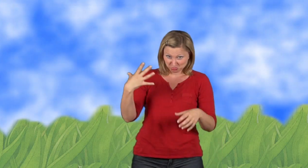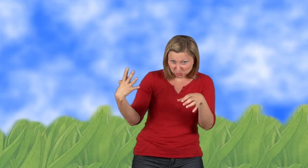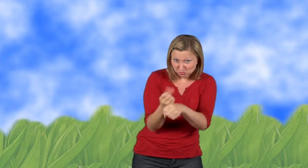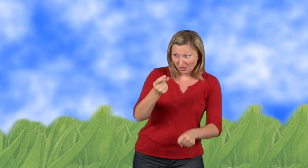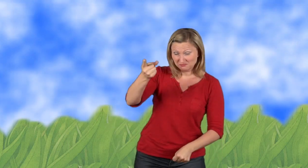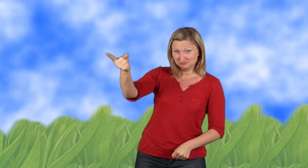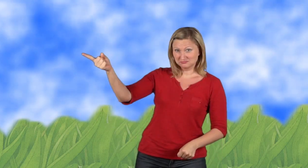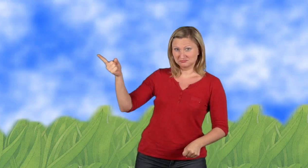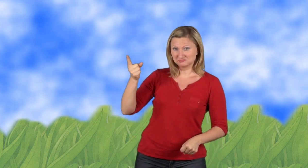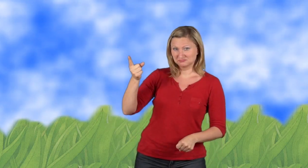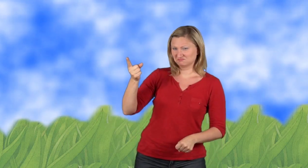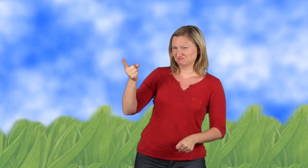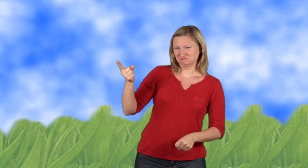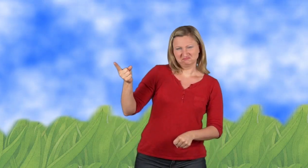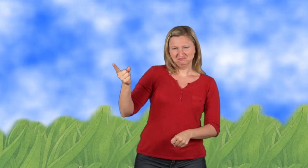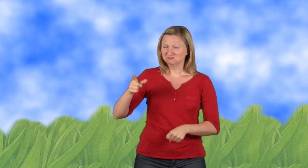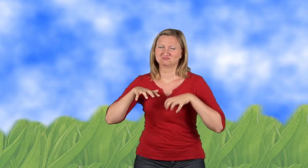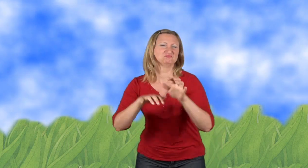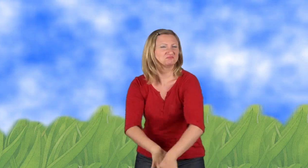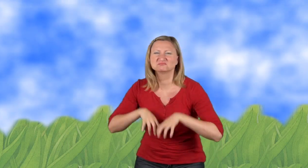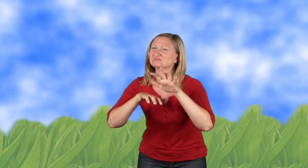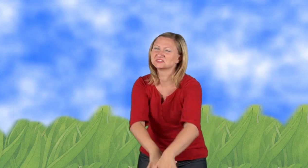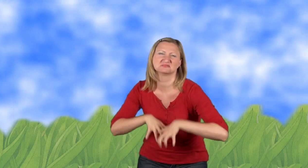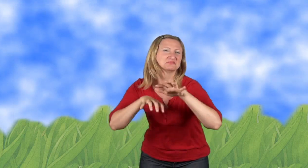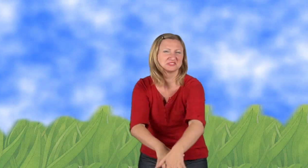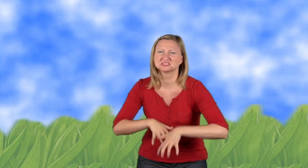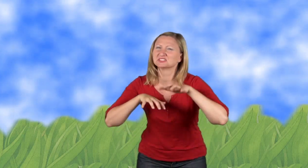Sollen die doch selber sehen, wie sie zurechtkommen, dachte der Löwe trotzig.